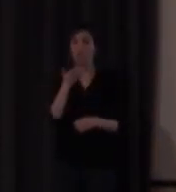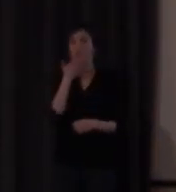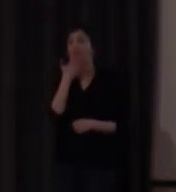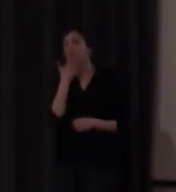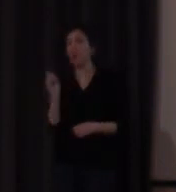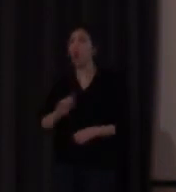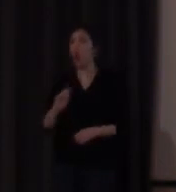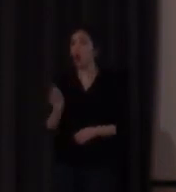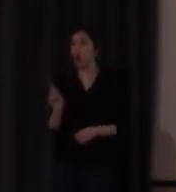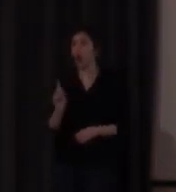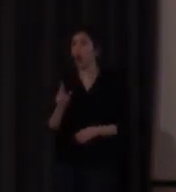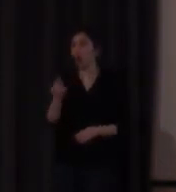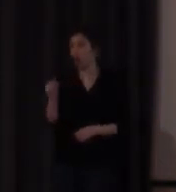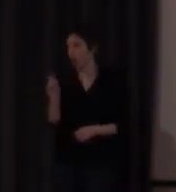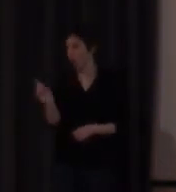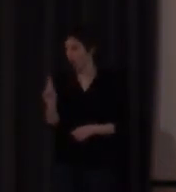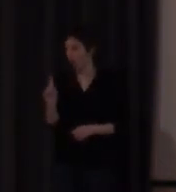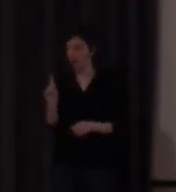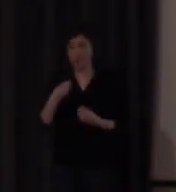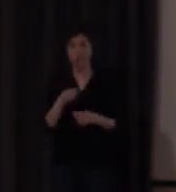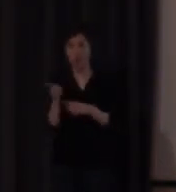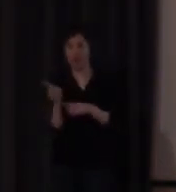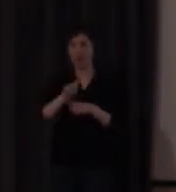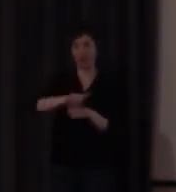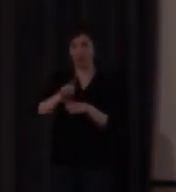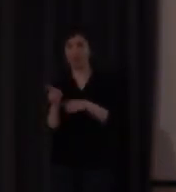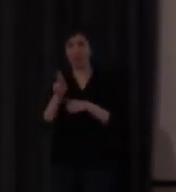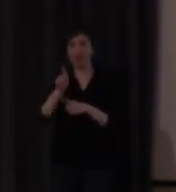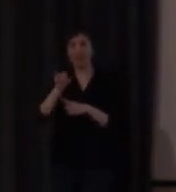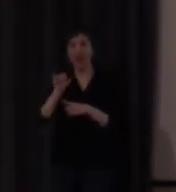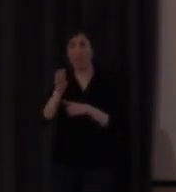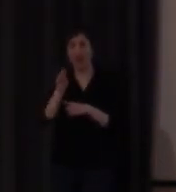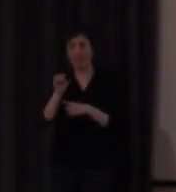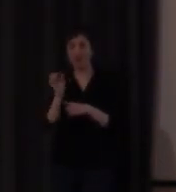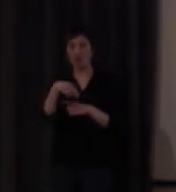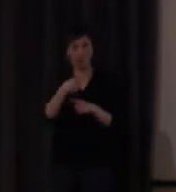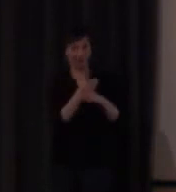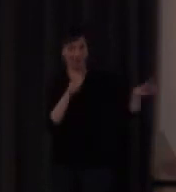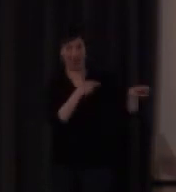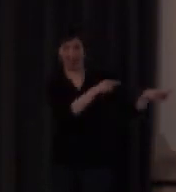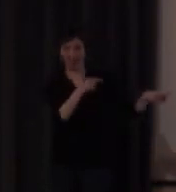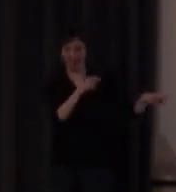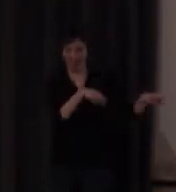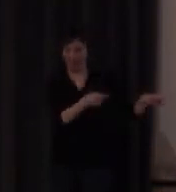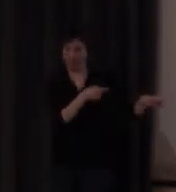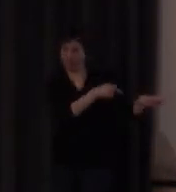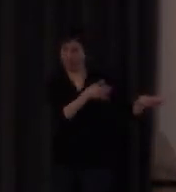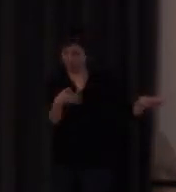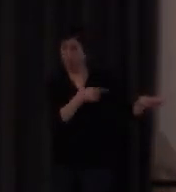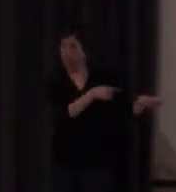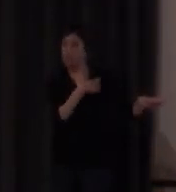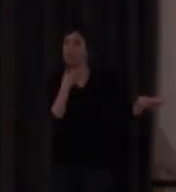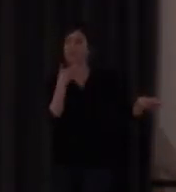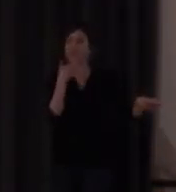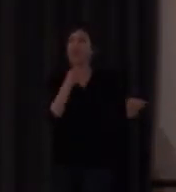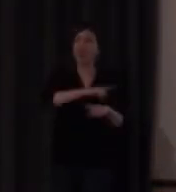ejemplo que lo que hay es un movimiento de diapasón pero no fíjense en la diferencia que ha hecho ella que es pertinente entre el